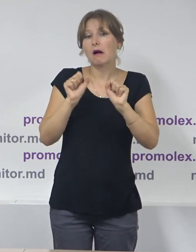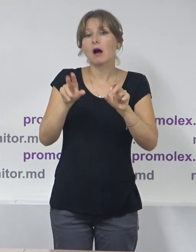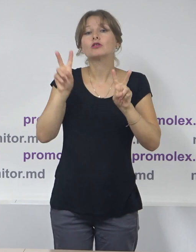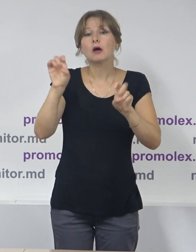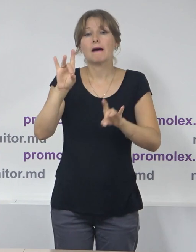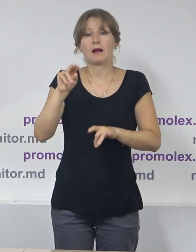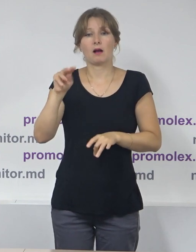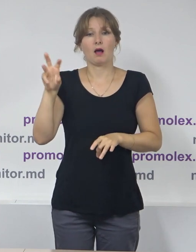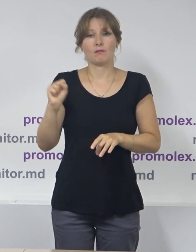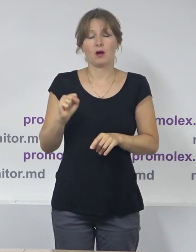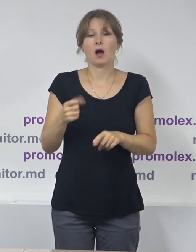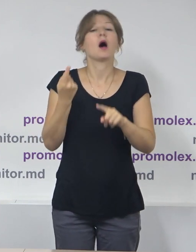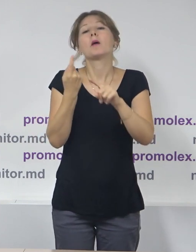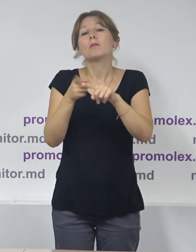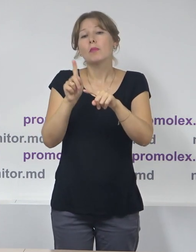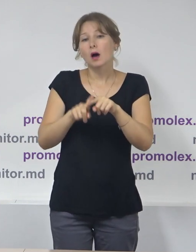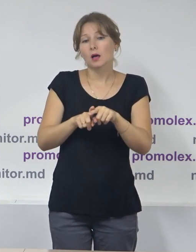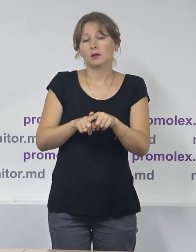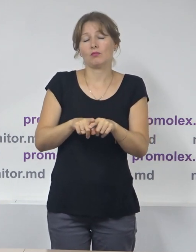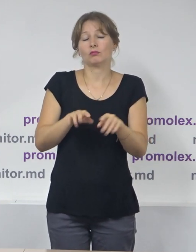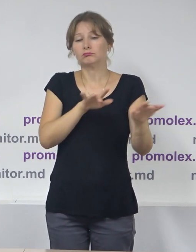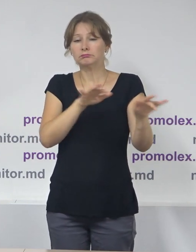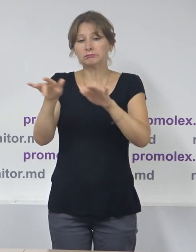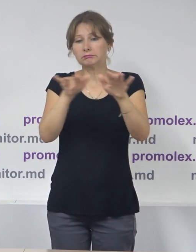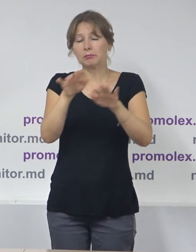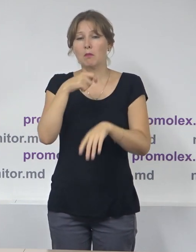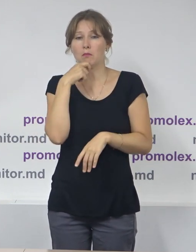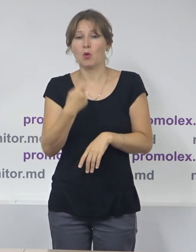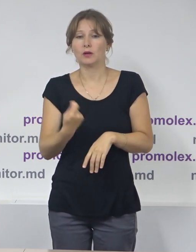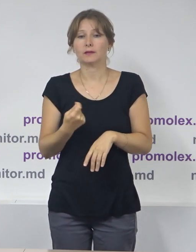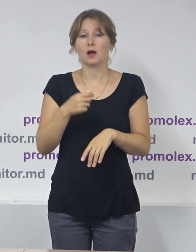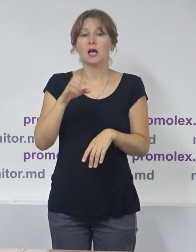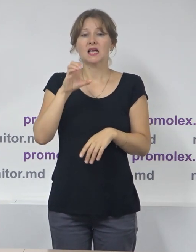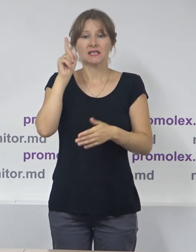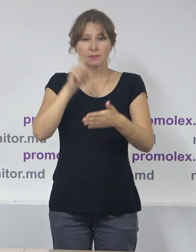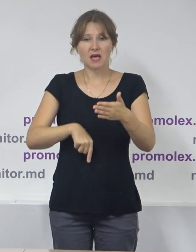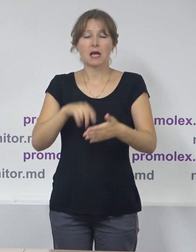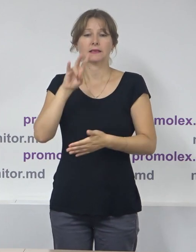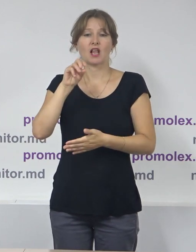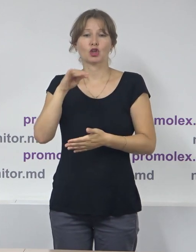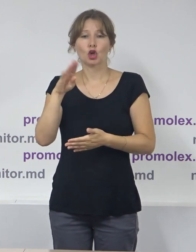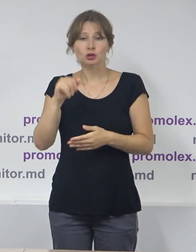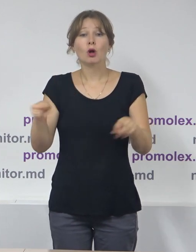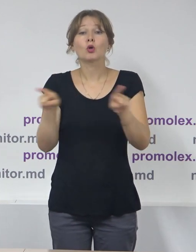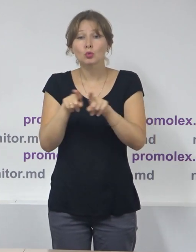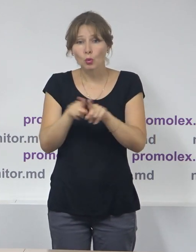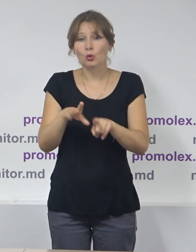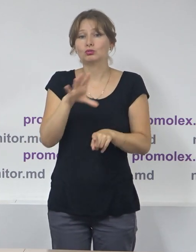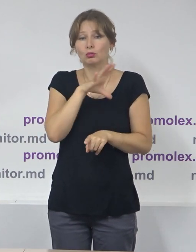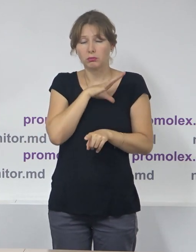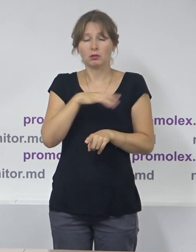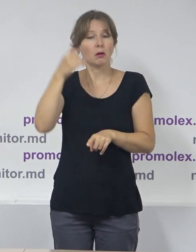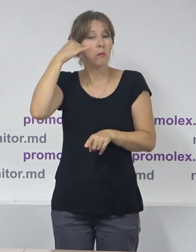examinării, sesizării depuse de mișcarea politică Speranța Nadejda și a calificării materialelor informativi distribuite de primărie în municipiul